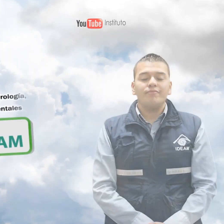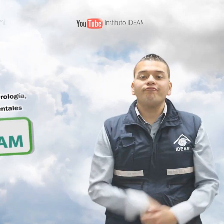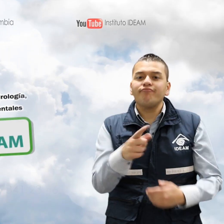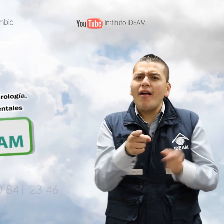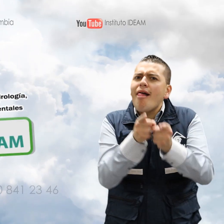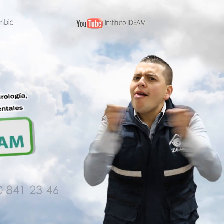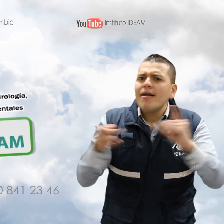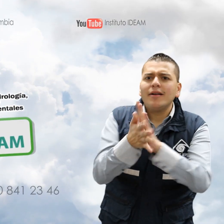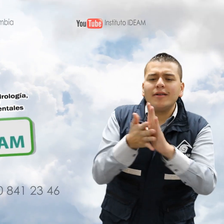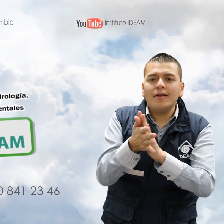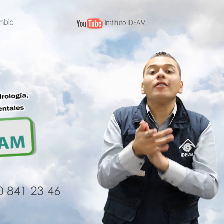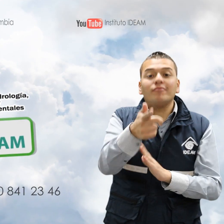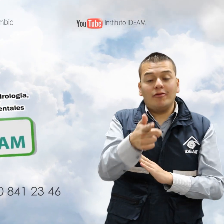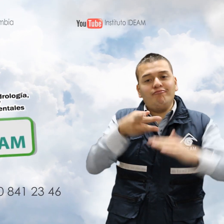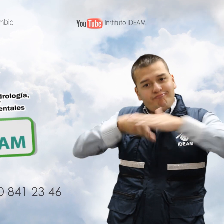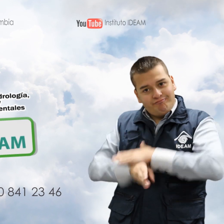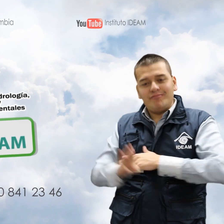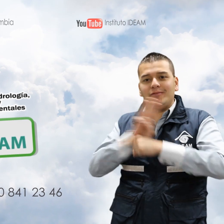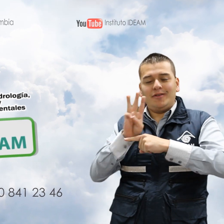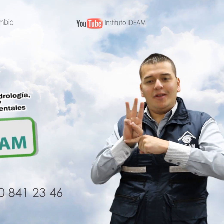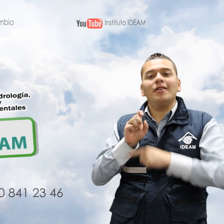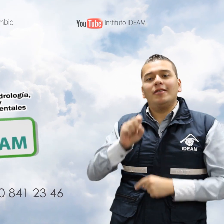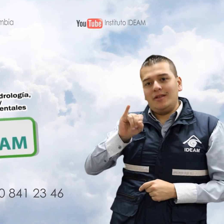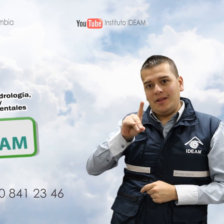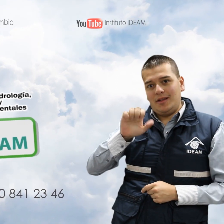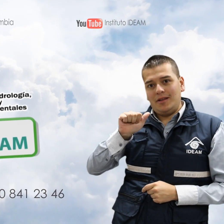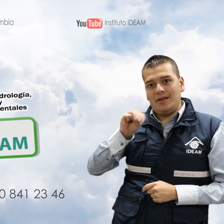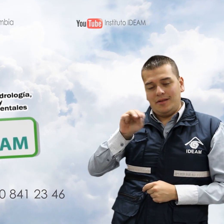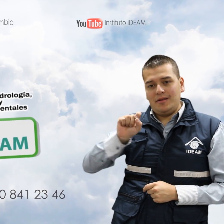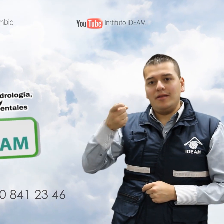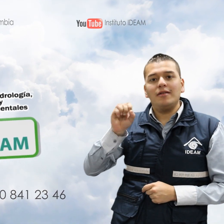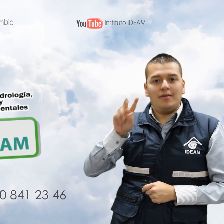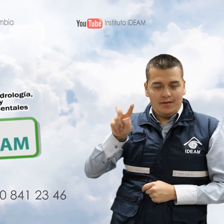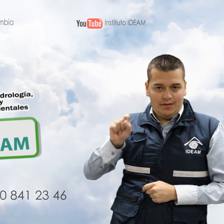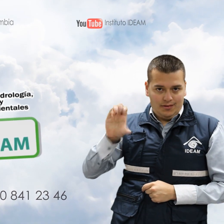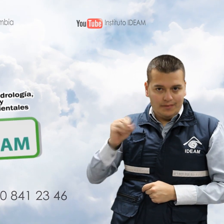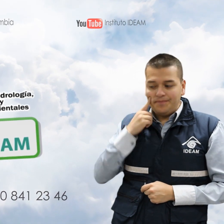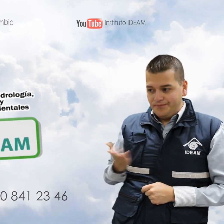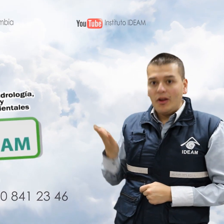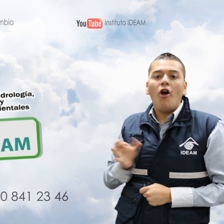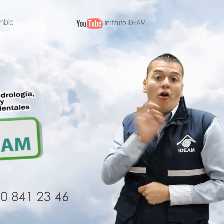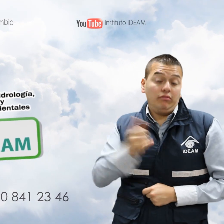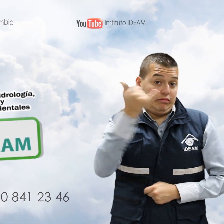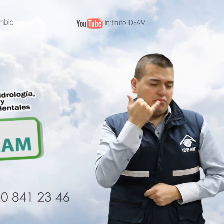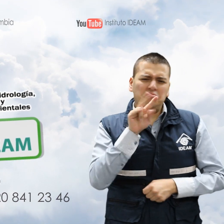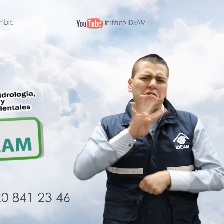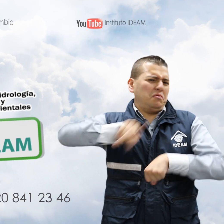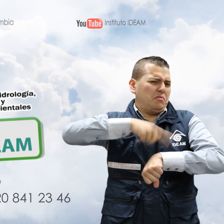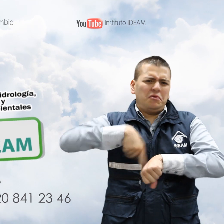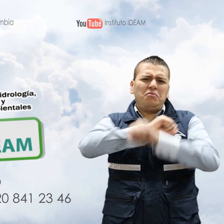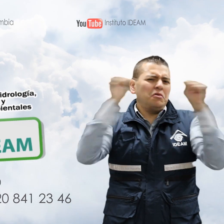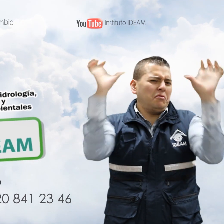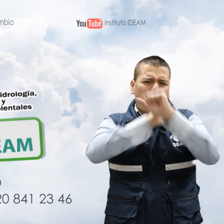Para mayor información pueden consultar la página de la IDEAM www.ideam.gov.co o comunicarse a las 24 horas